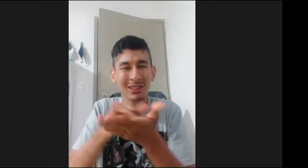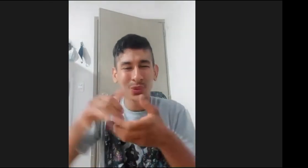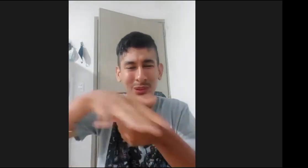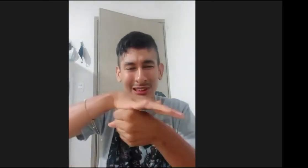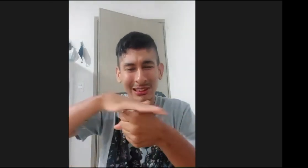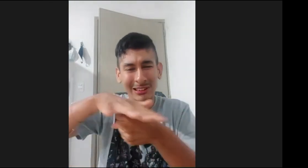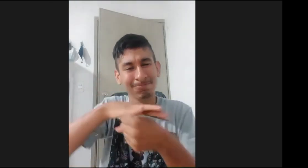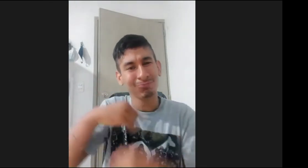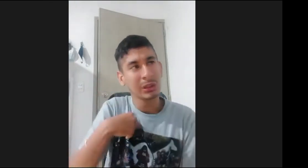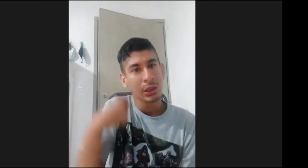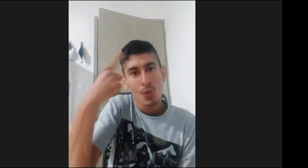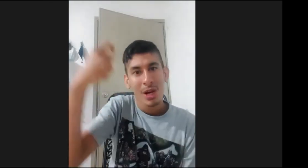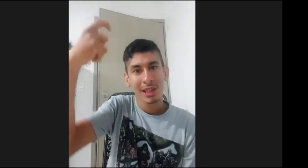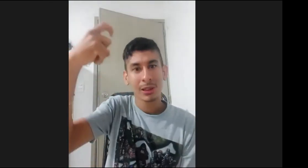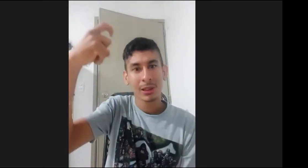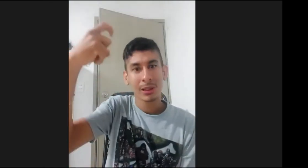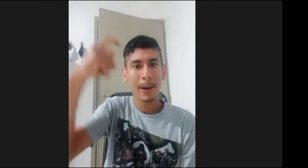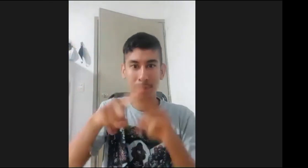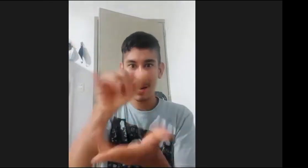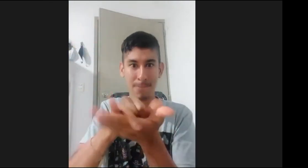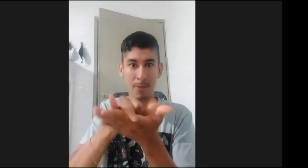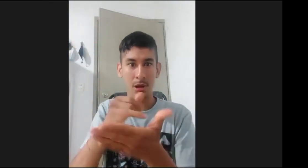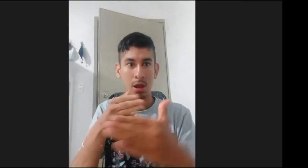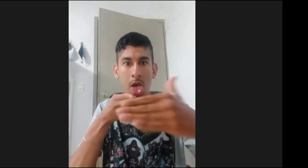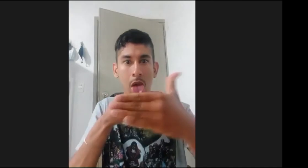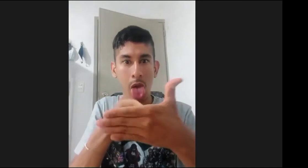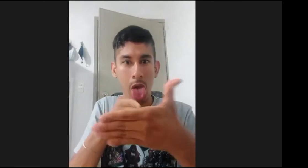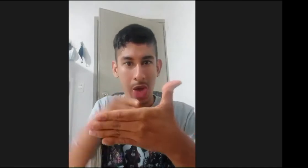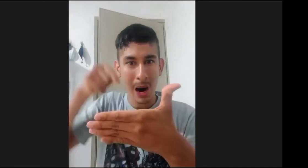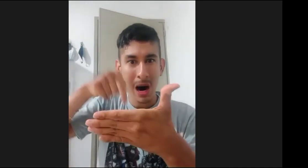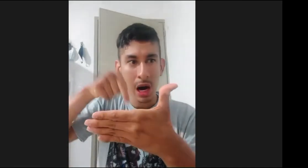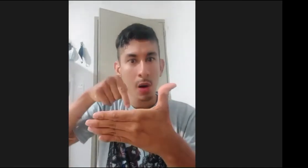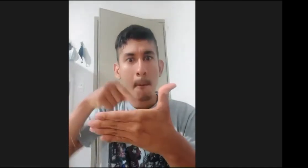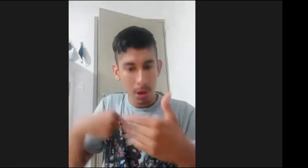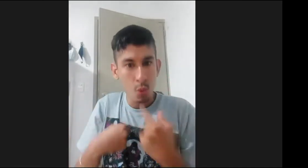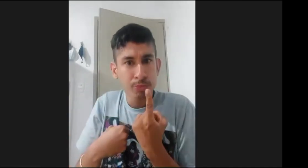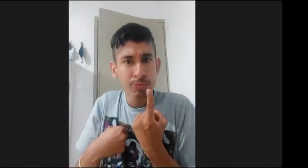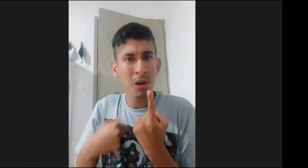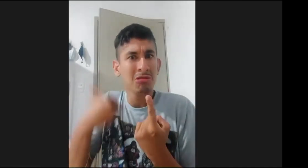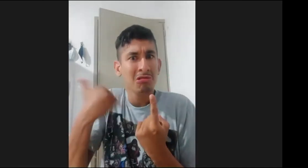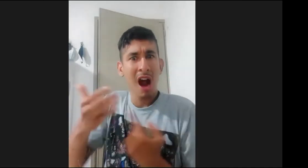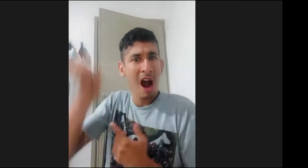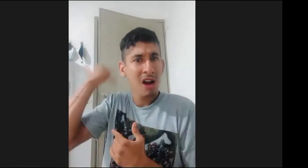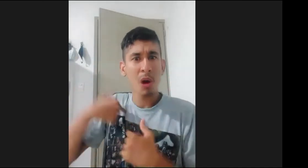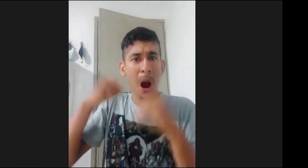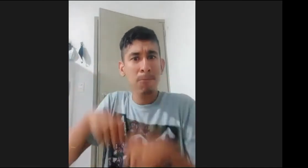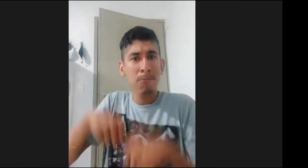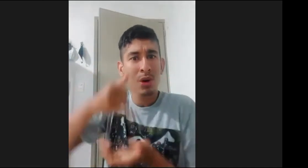profesionalmente pero no he recibido respuesta alguna sin embargo en vista de esa situación y de la barrera que se ha presentado